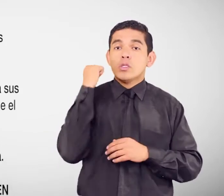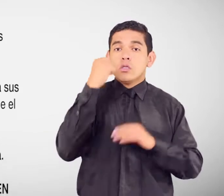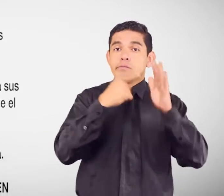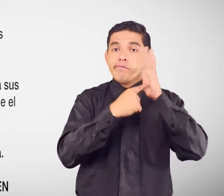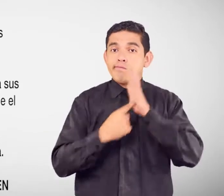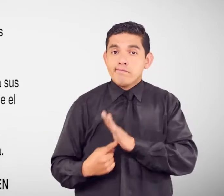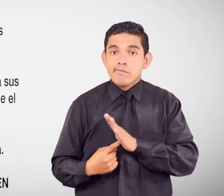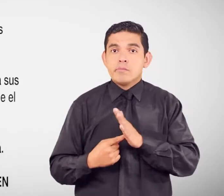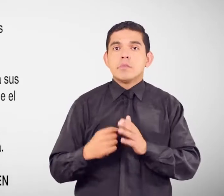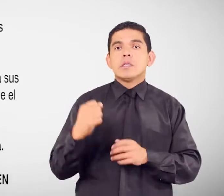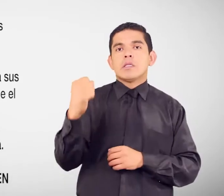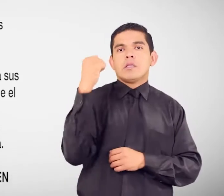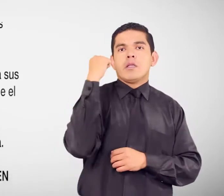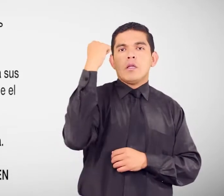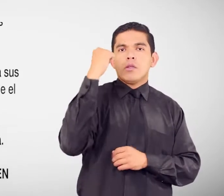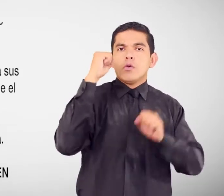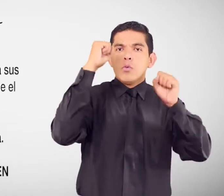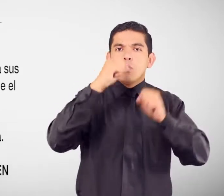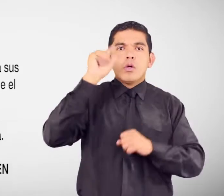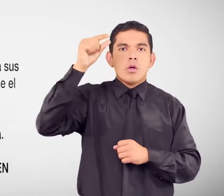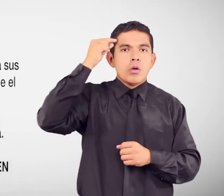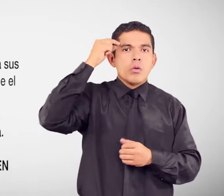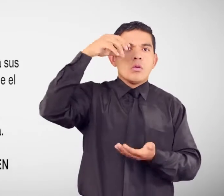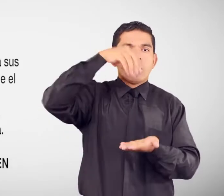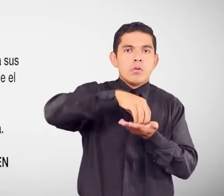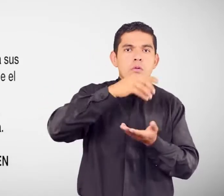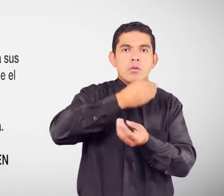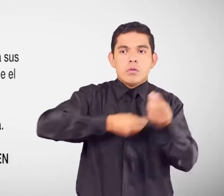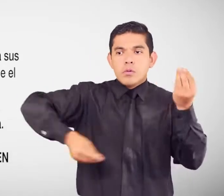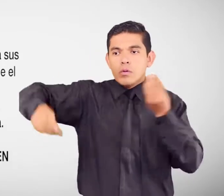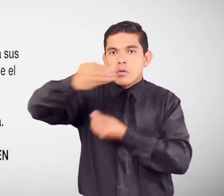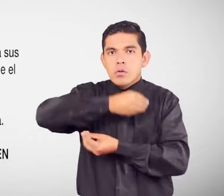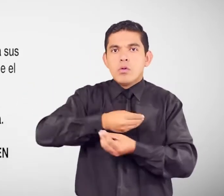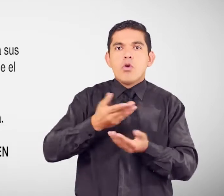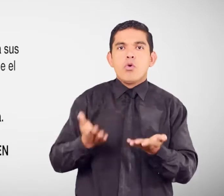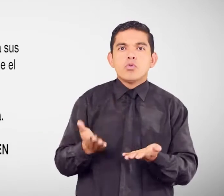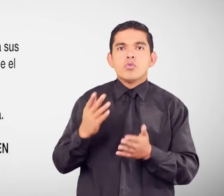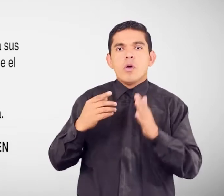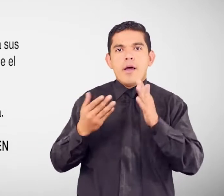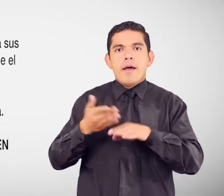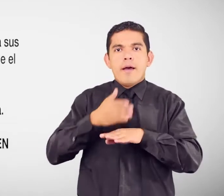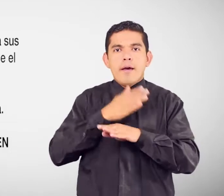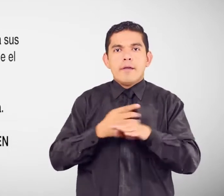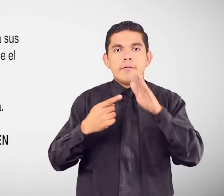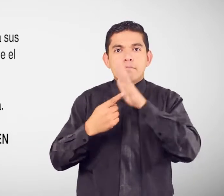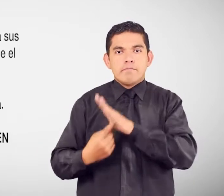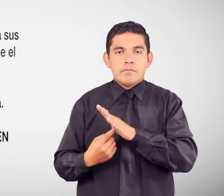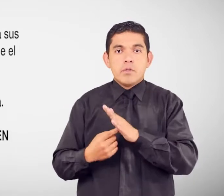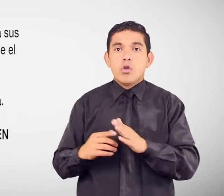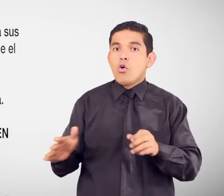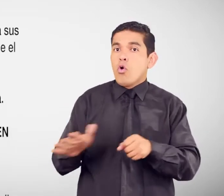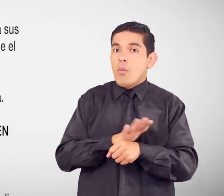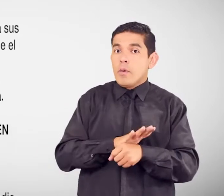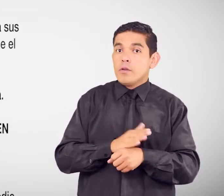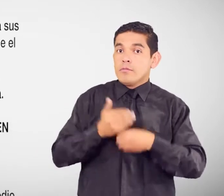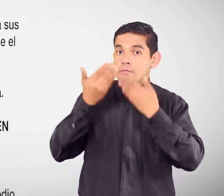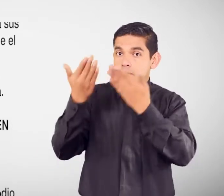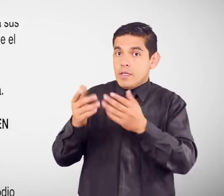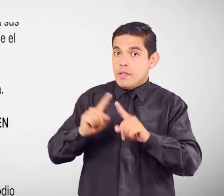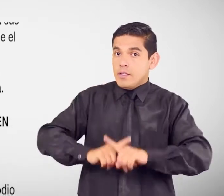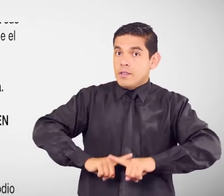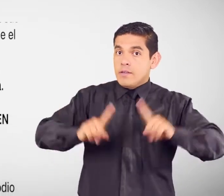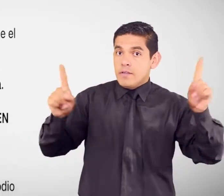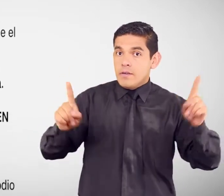el Estado Repare el daño O menoscabo Sufrido De manera integral Adecuada Diferenciada Transformadora